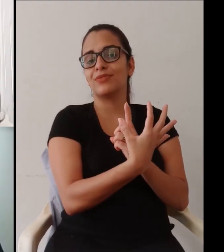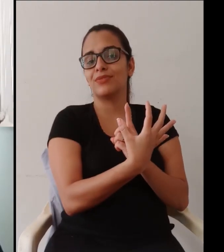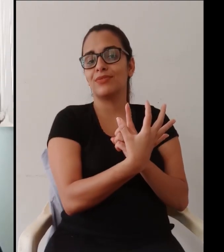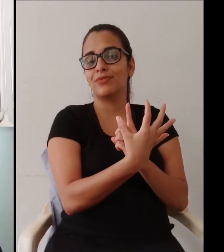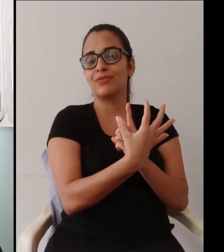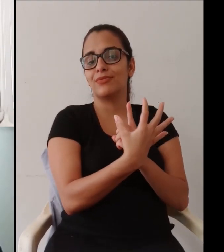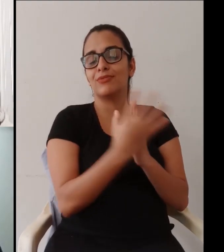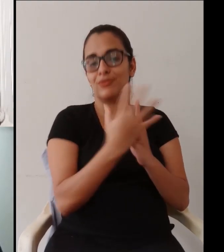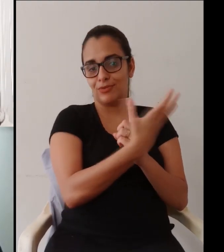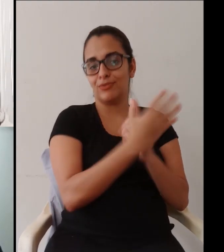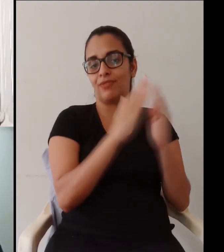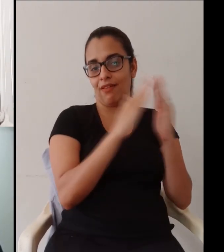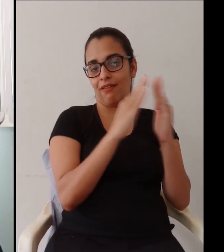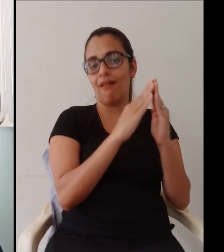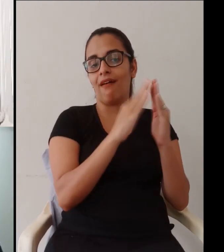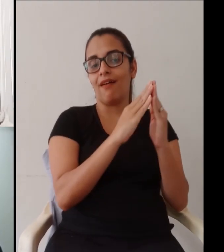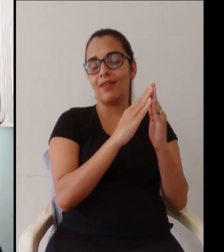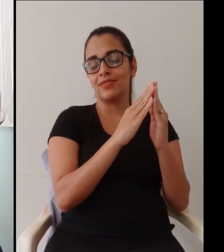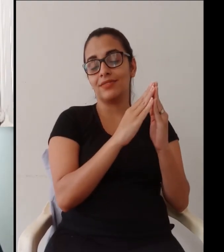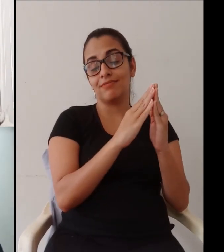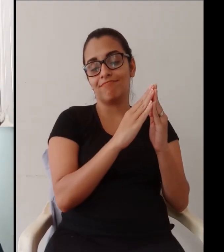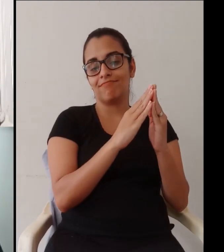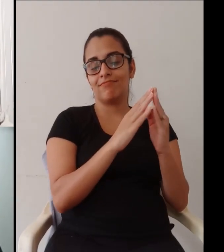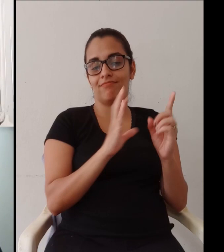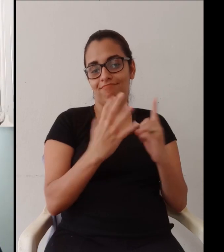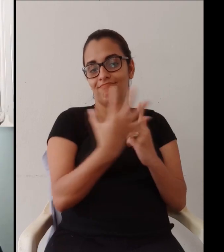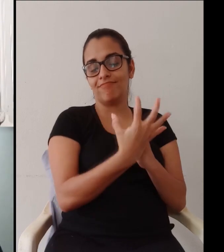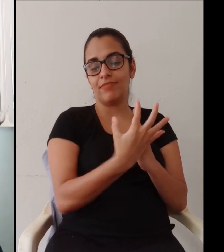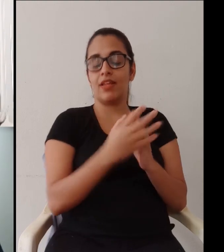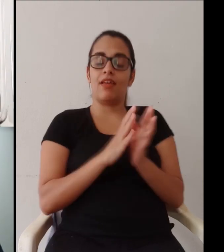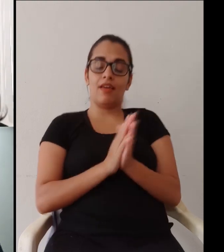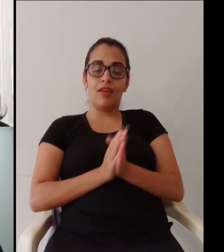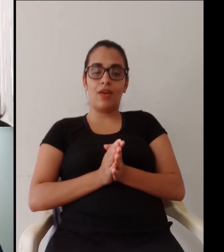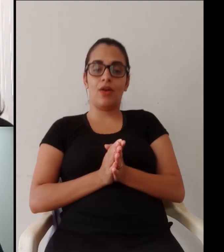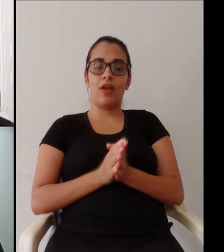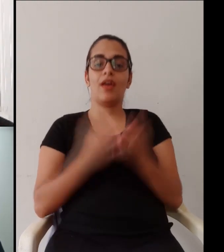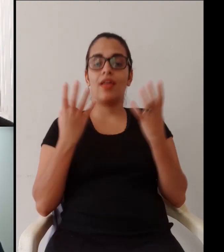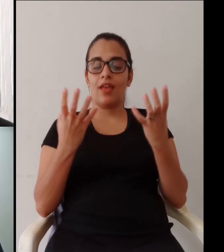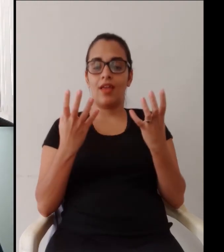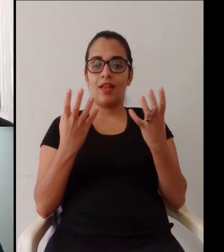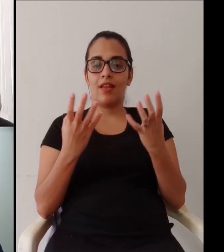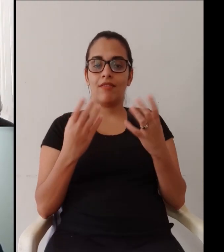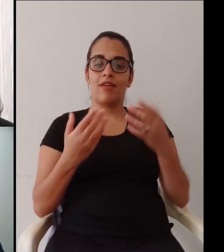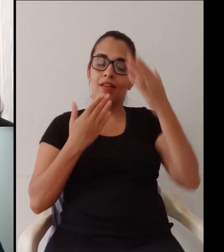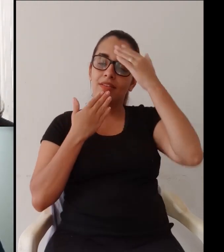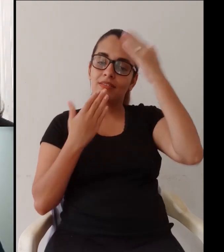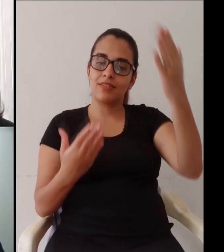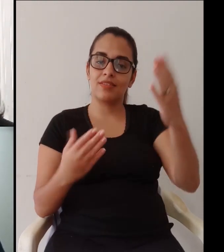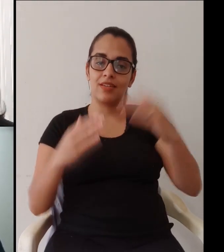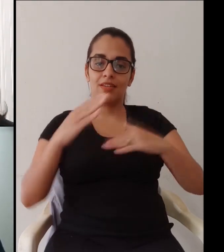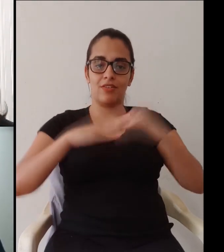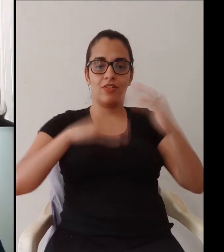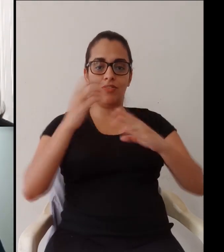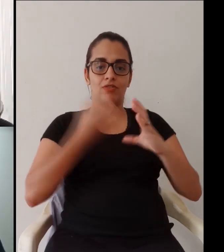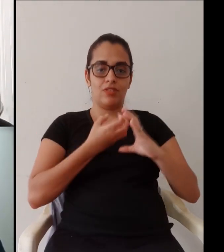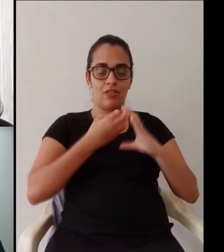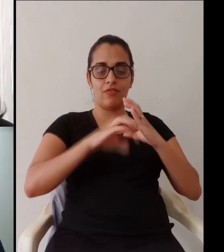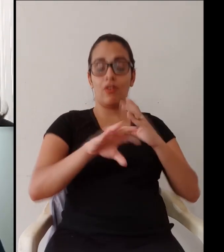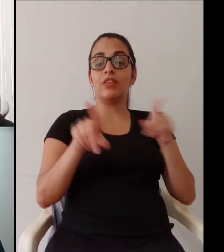estão conseguindo continuar seus estudos mesmo nesse período de isolamento domiciliar, né, social